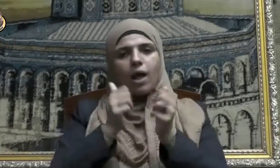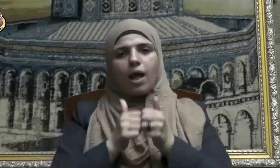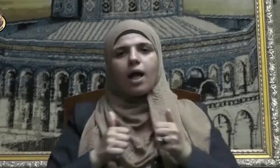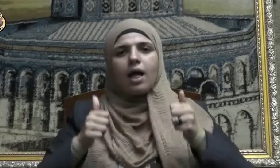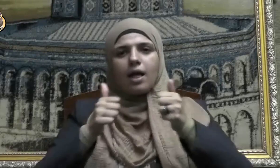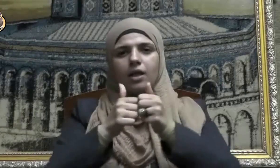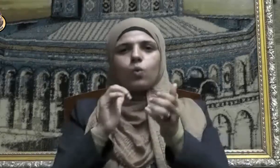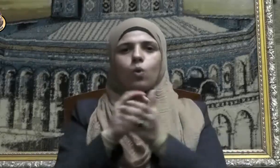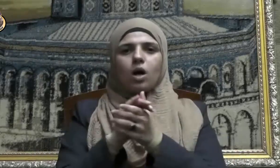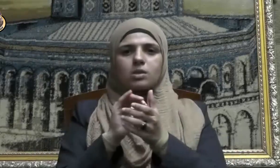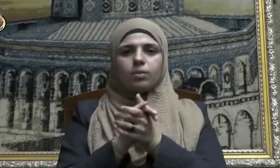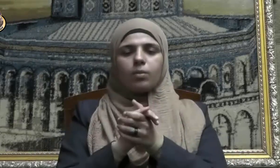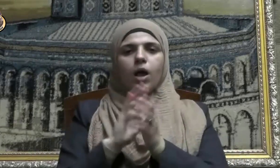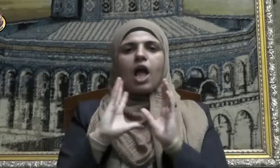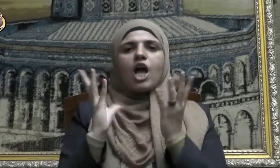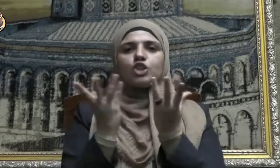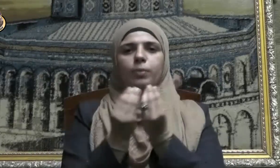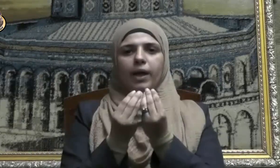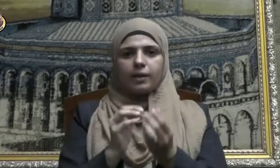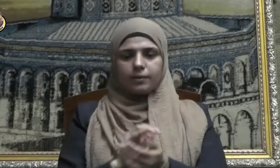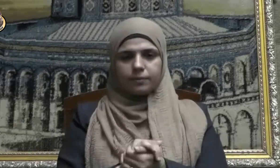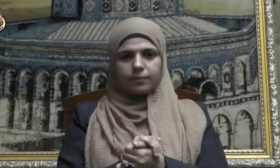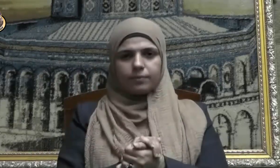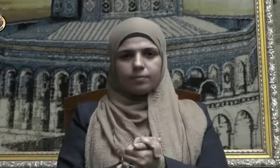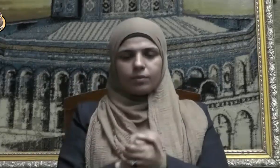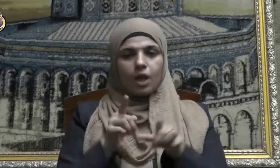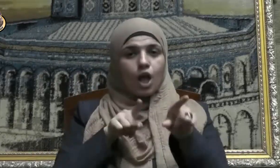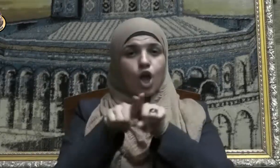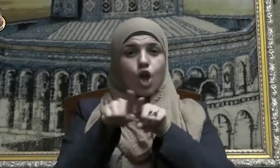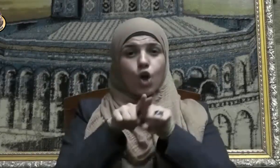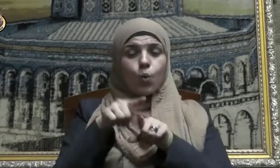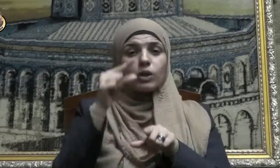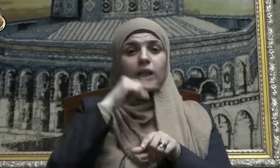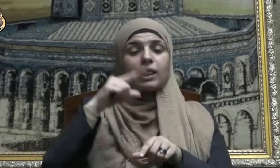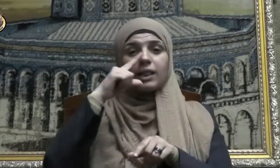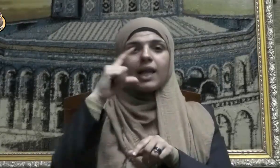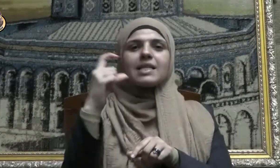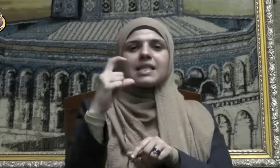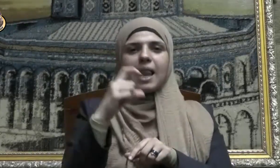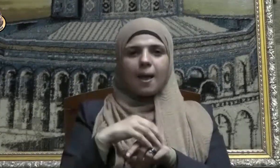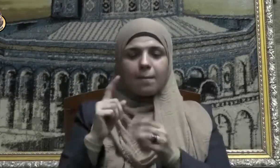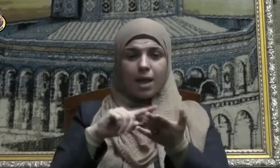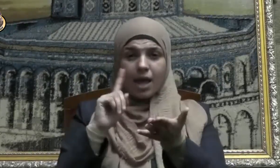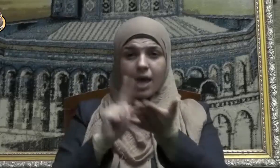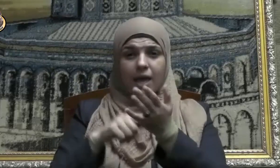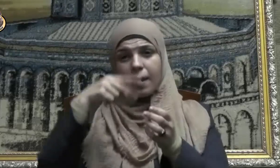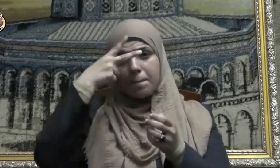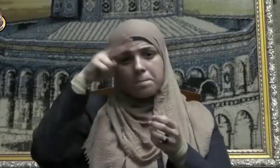وصحبه أجمعين إخوة الإسلام إن من علامات النفاق